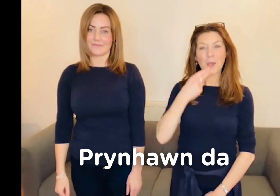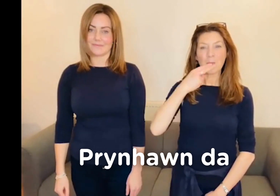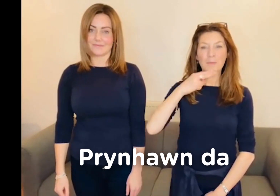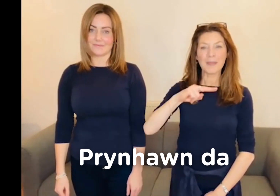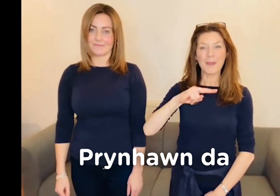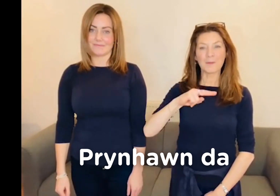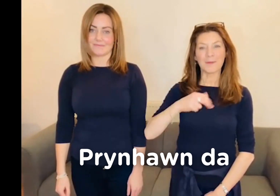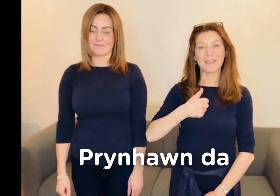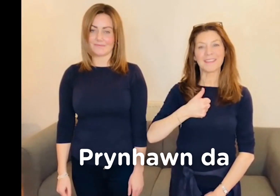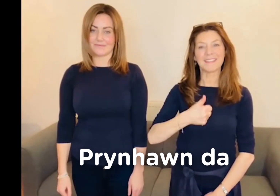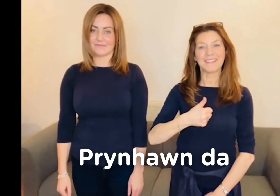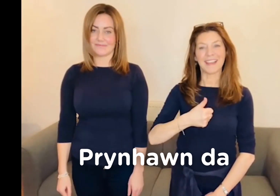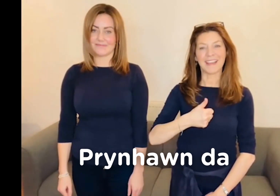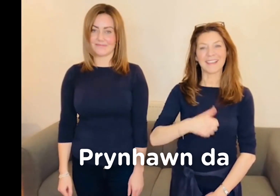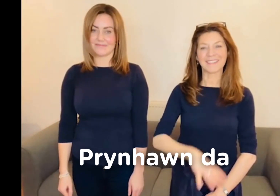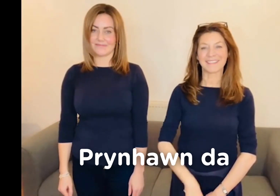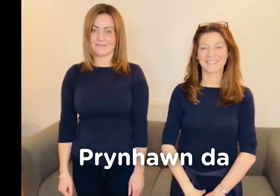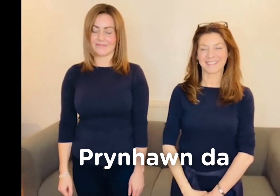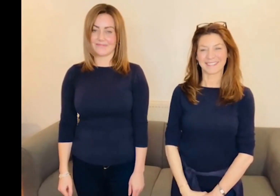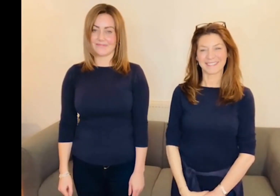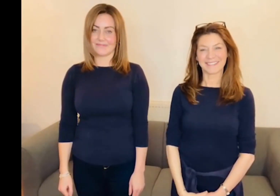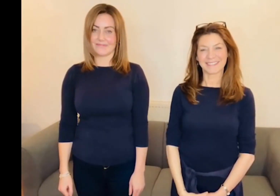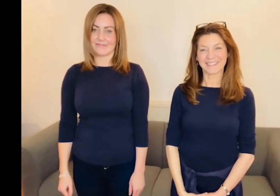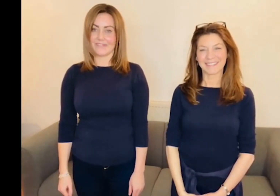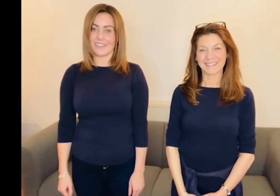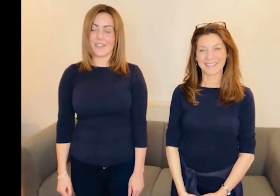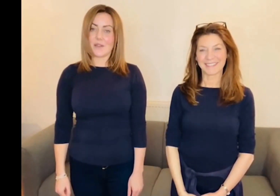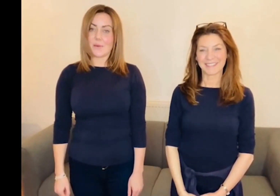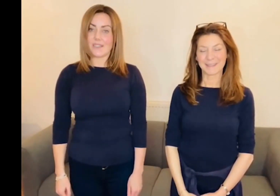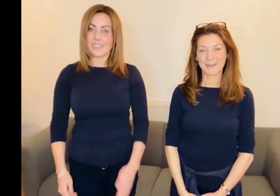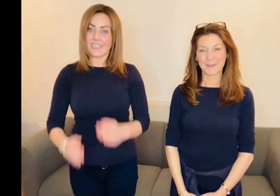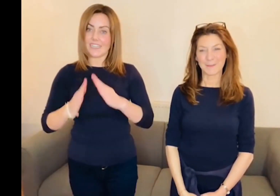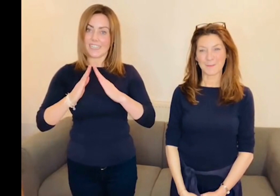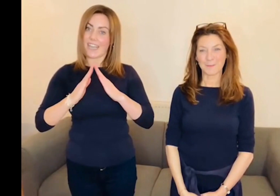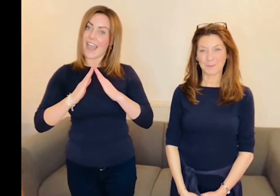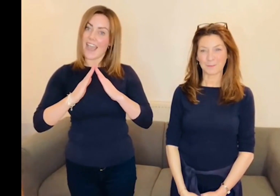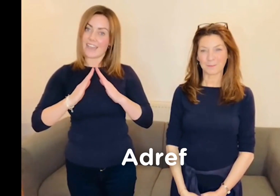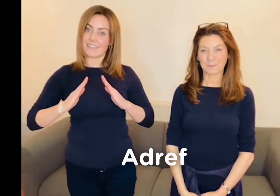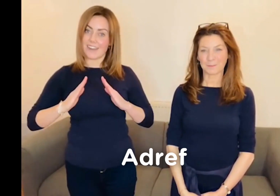Panawyd, da. Wedyn gyda ni ahtra.